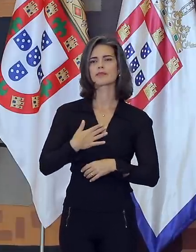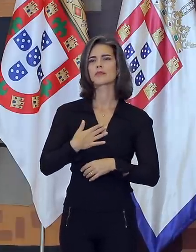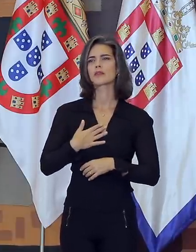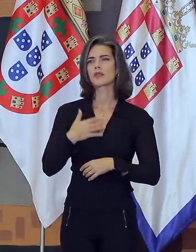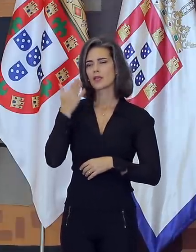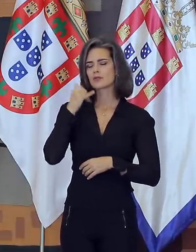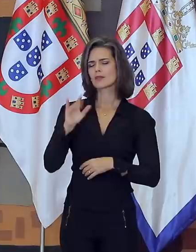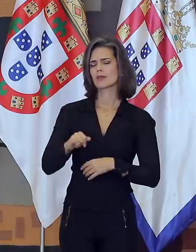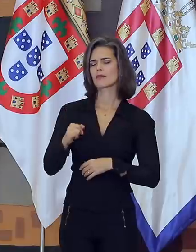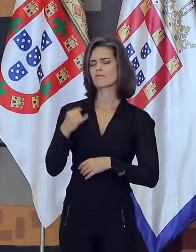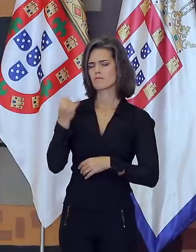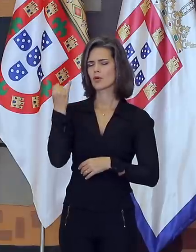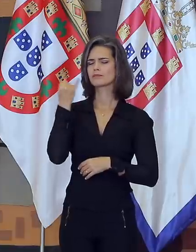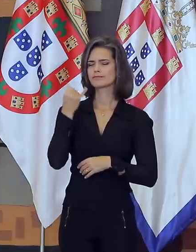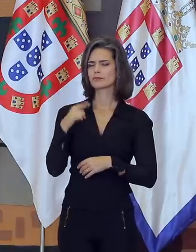muito importante.